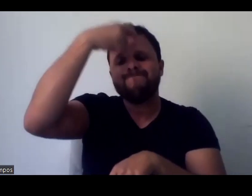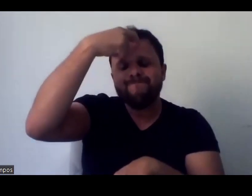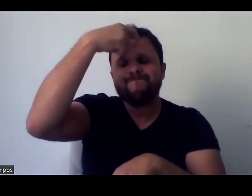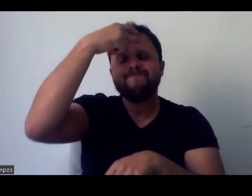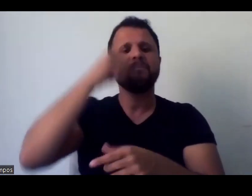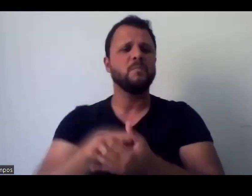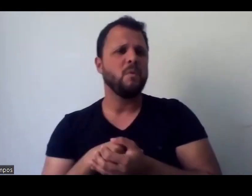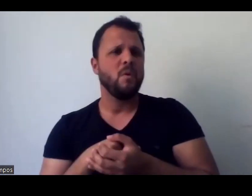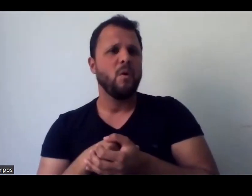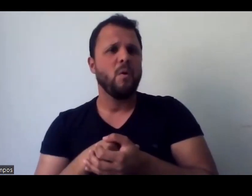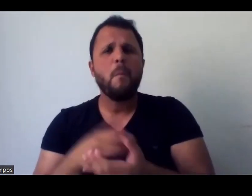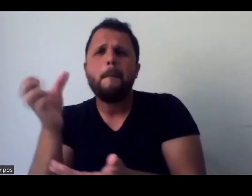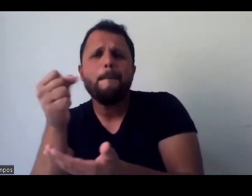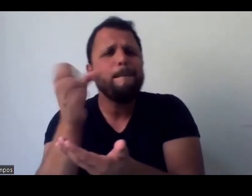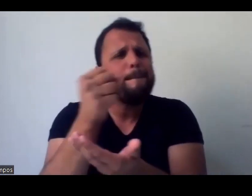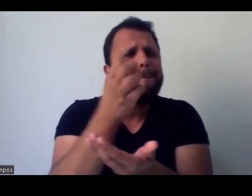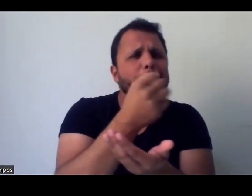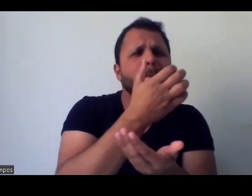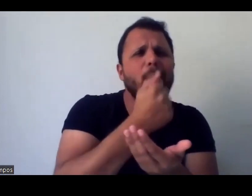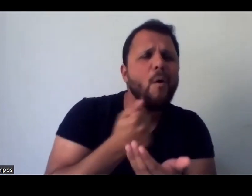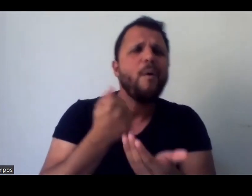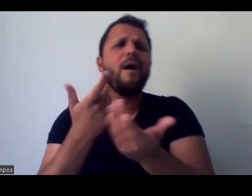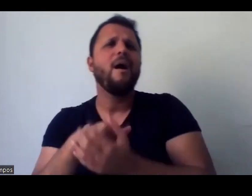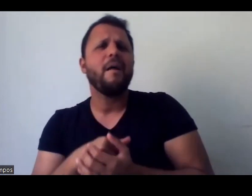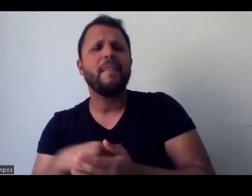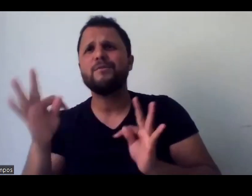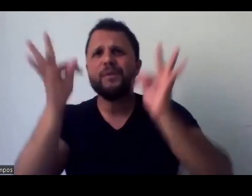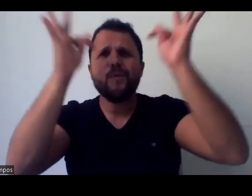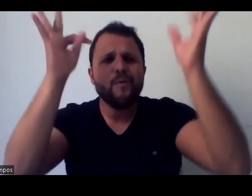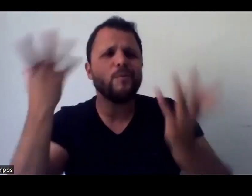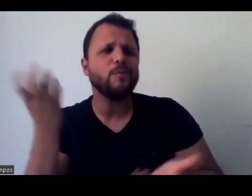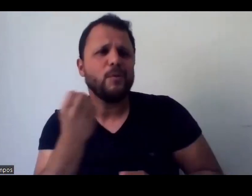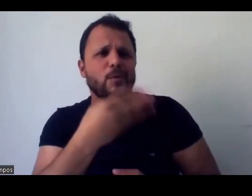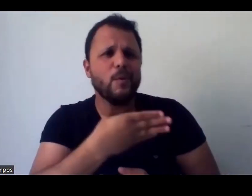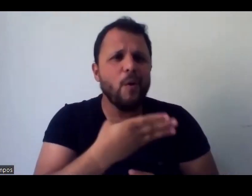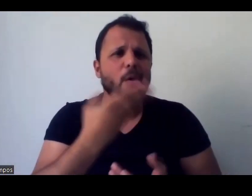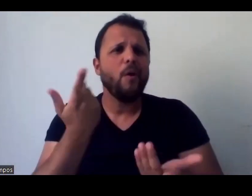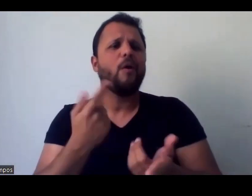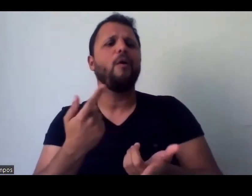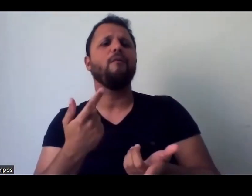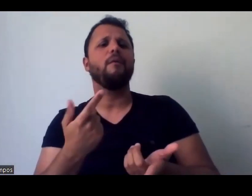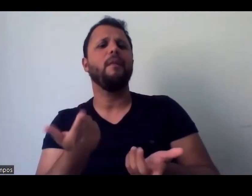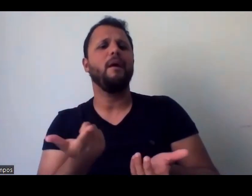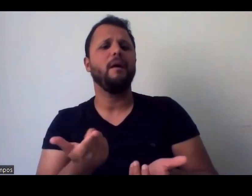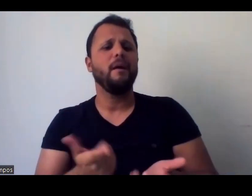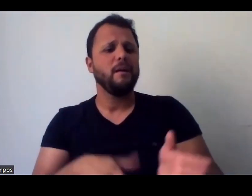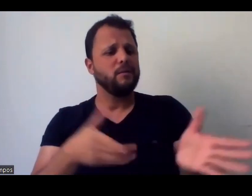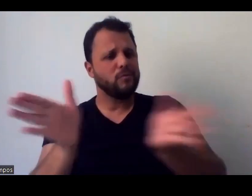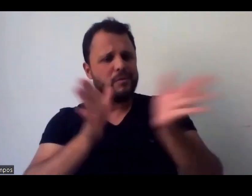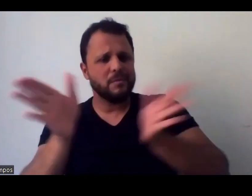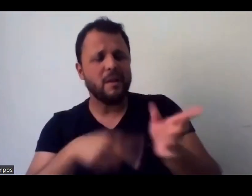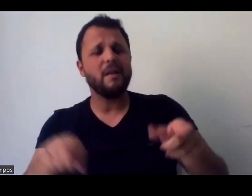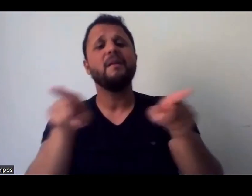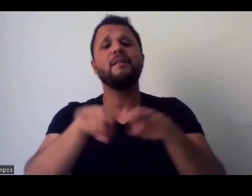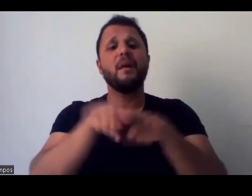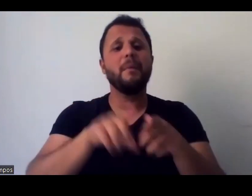que, né, o que tem de mais, enfim, né, avançado, novo, em termos, né, da acessibilidade, dos direitos das pessoas LGBT